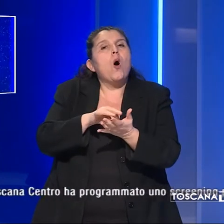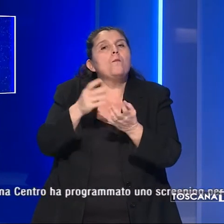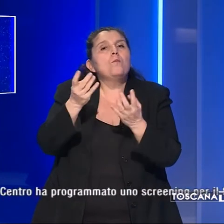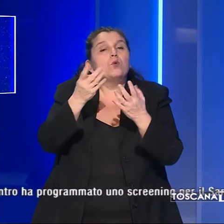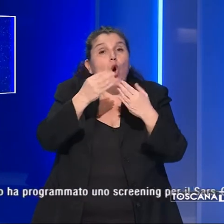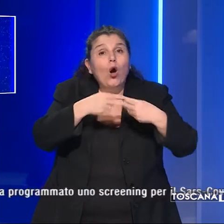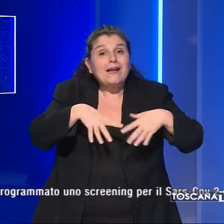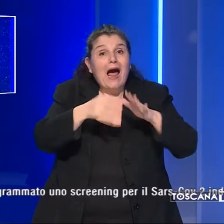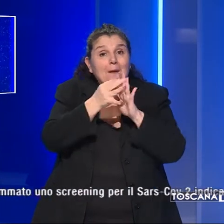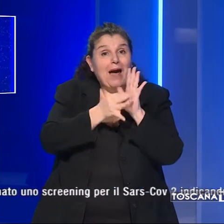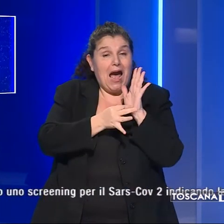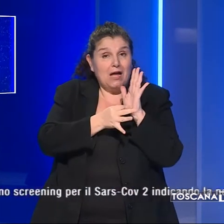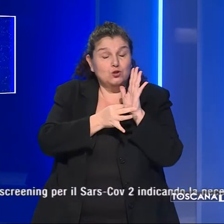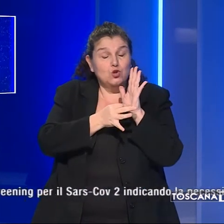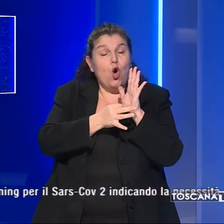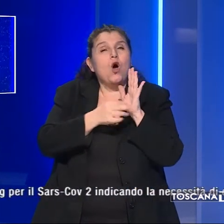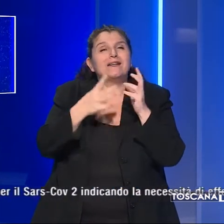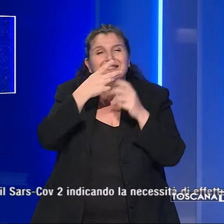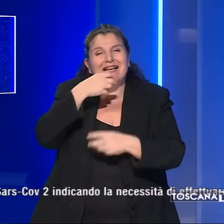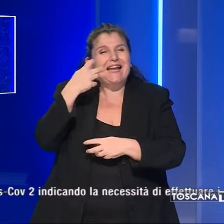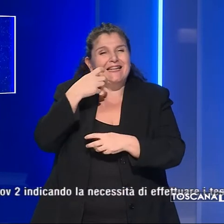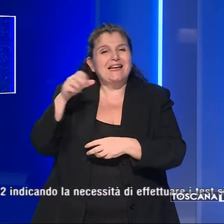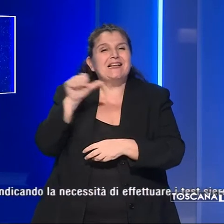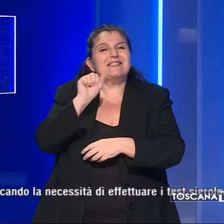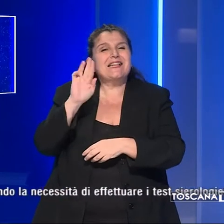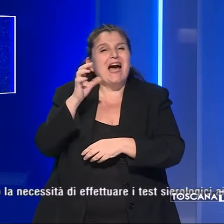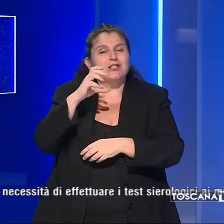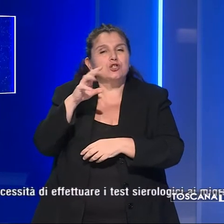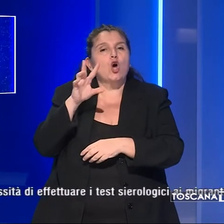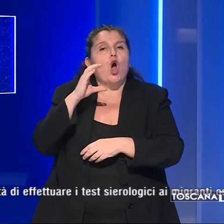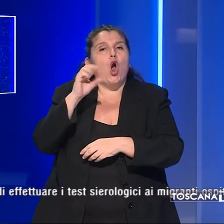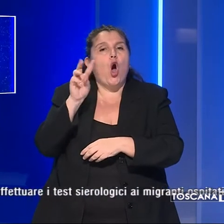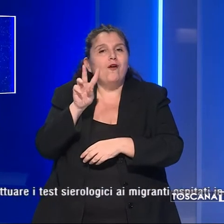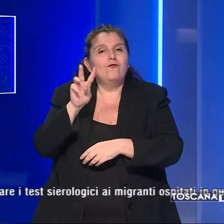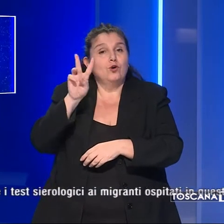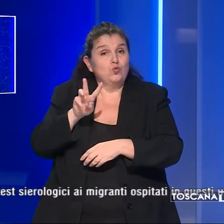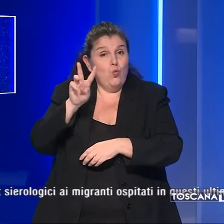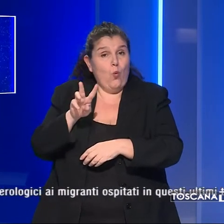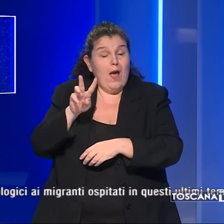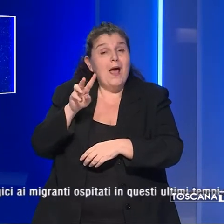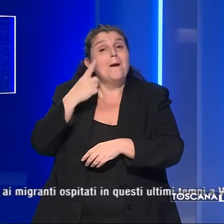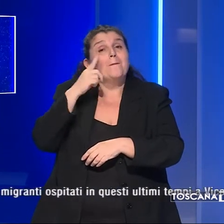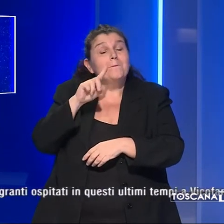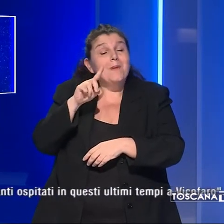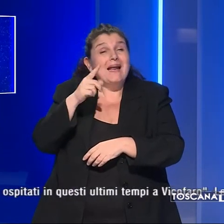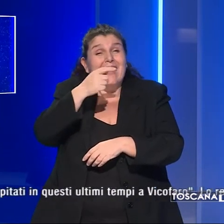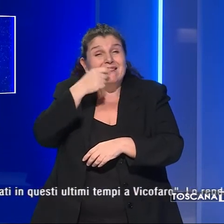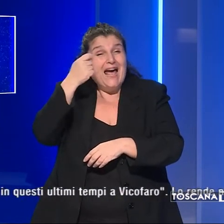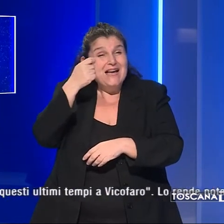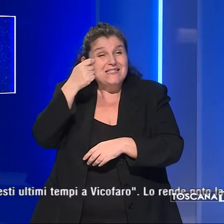per il SARS-CoV-2, indicando la necessità di effettuare i test